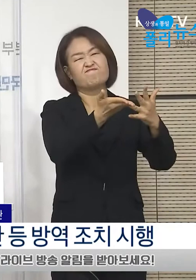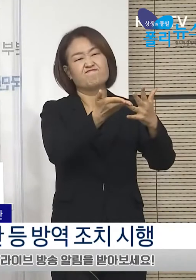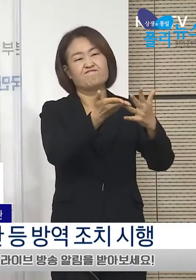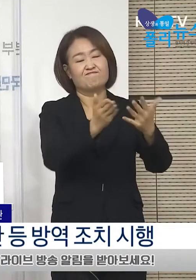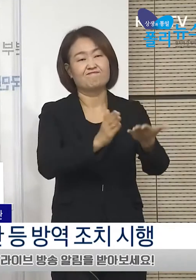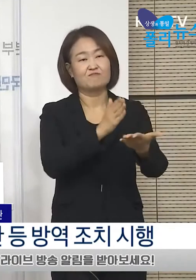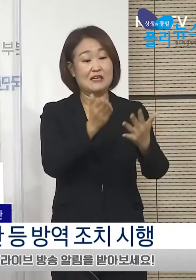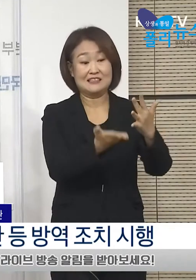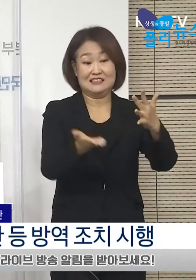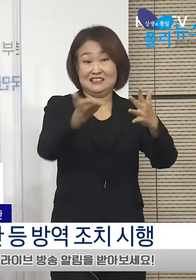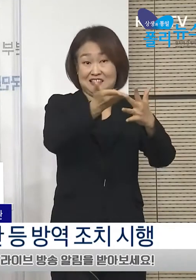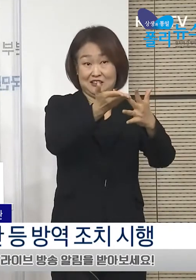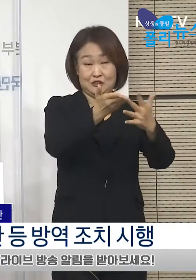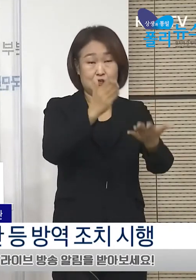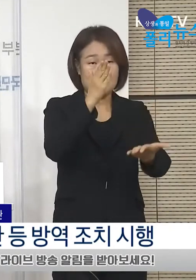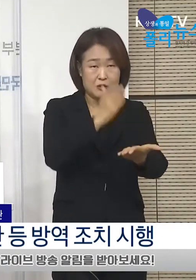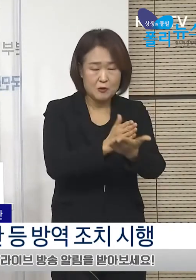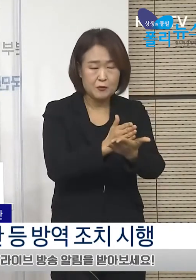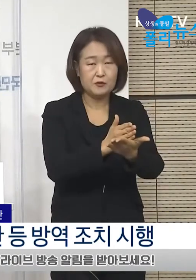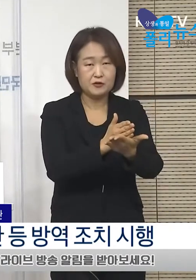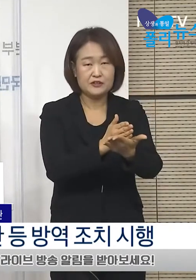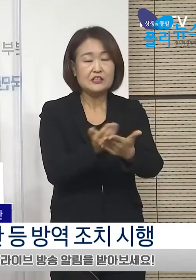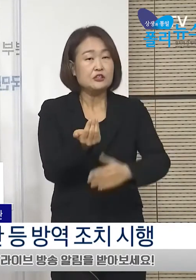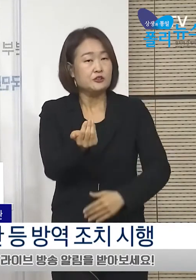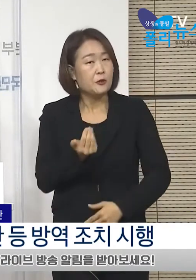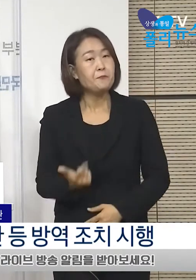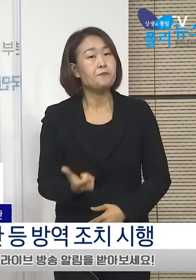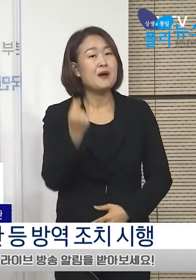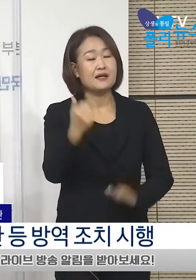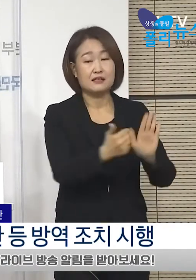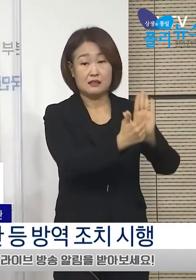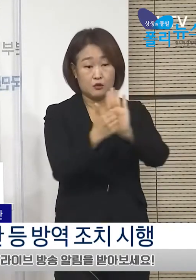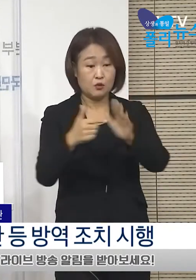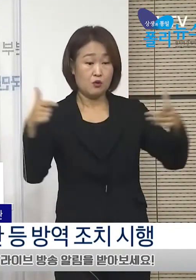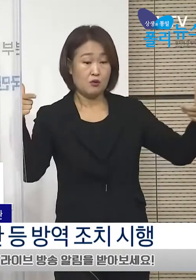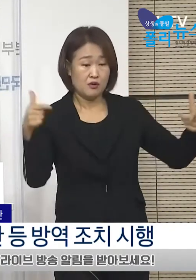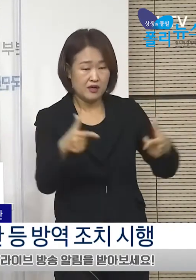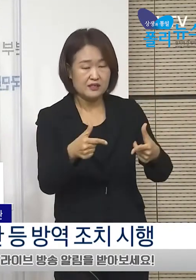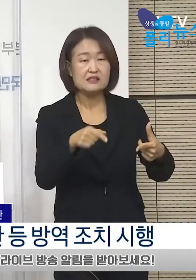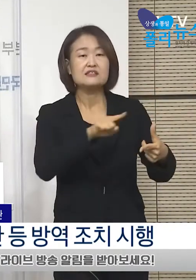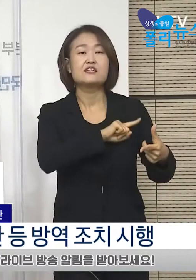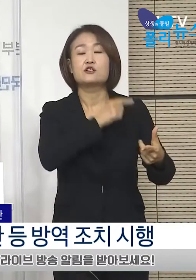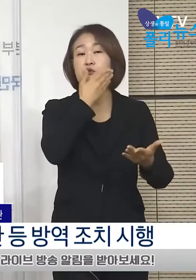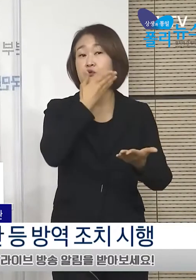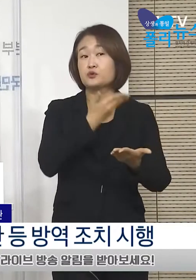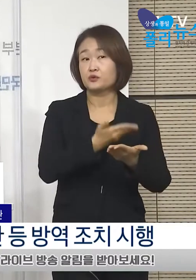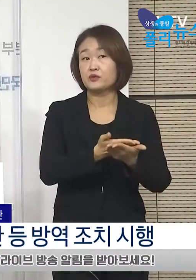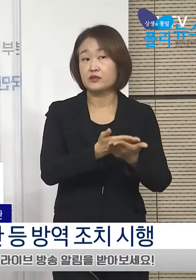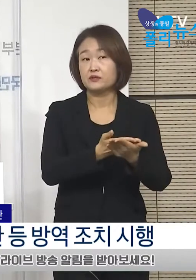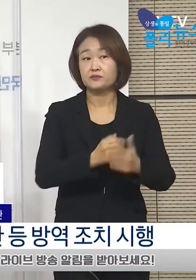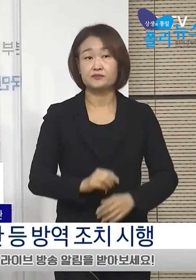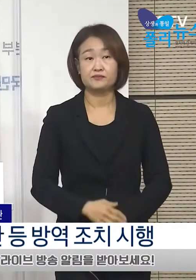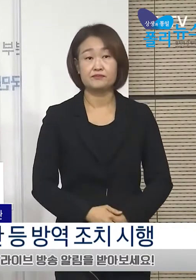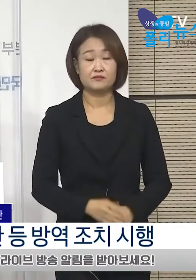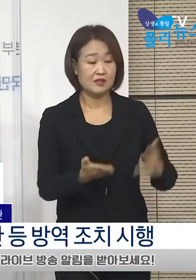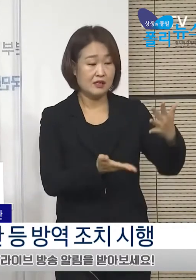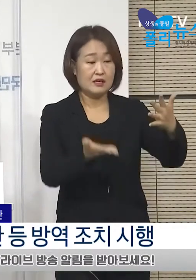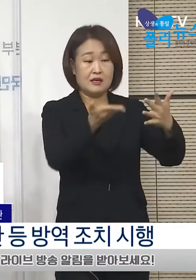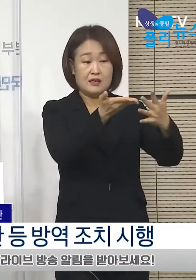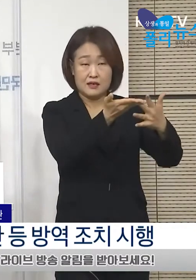상황을 반전시키는 것이 무엇보다 중요합니다. 거리두기 2단계는